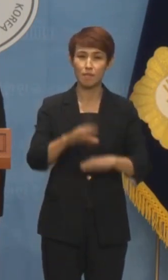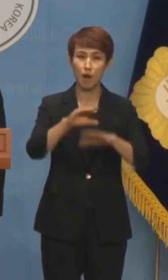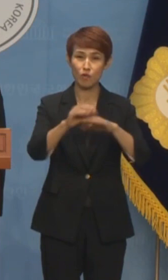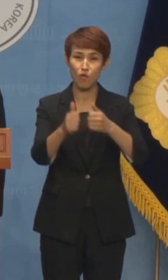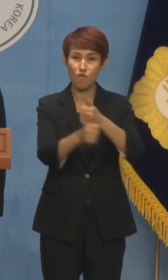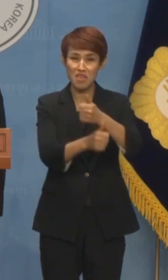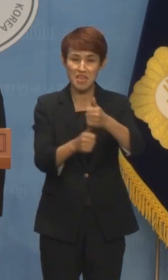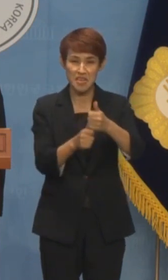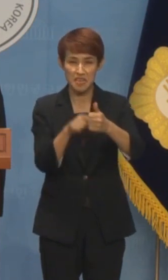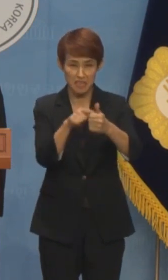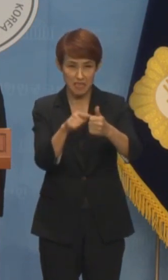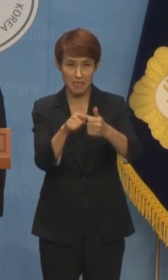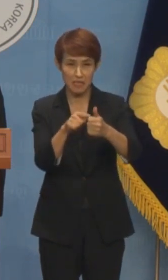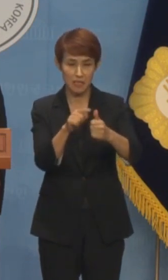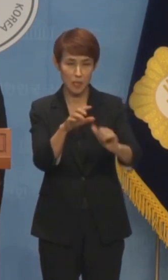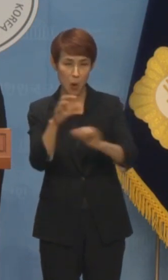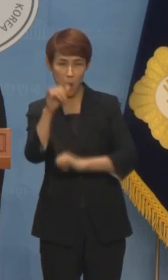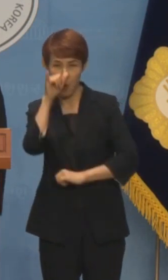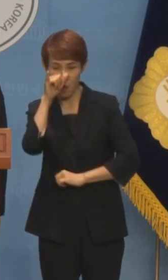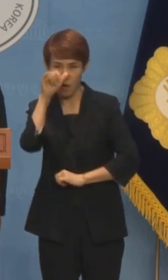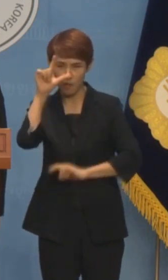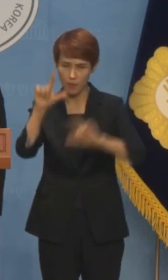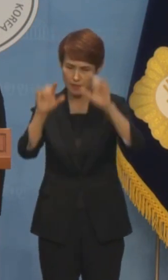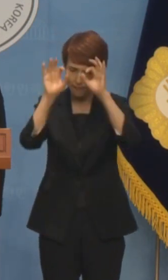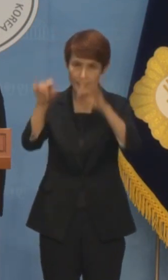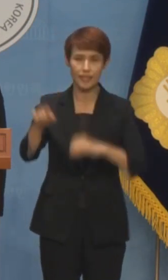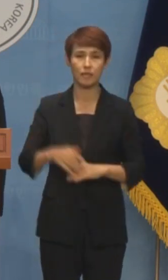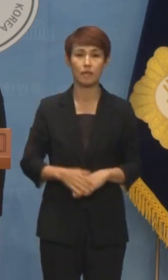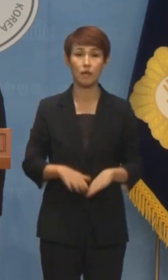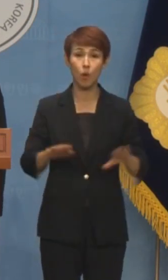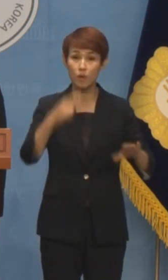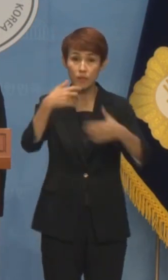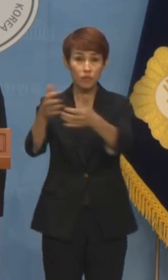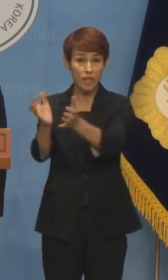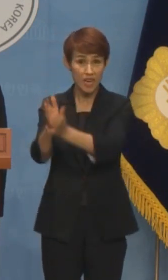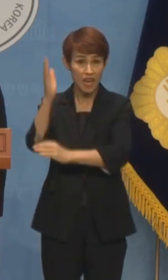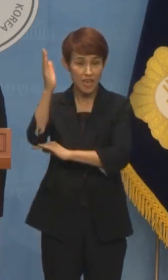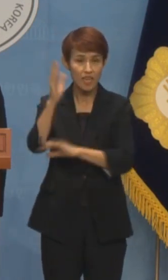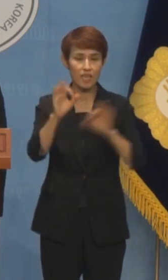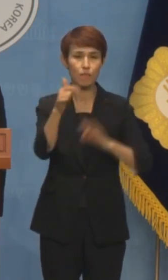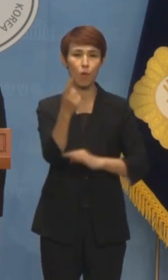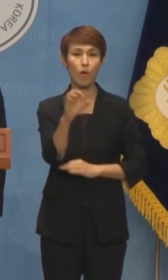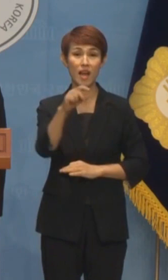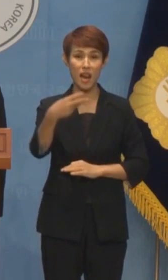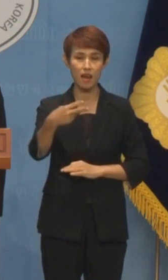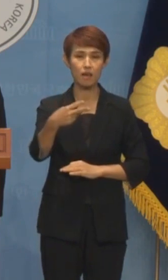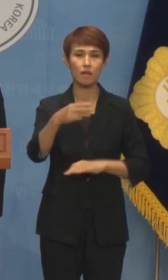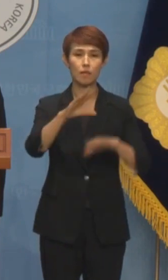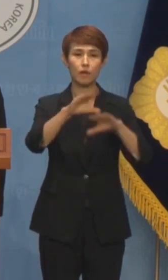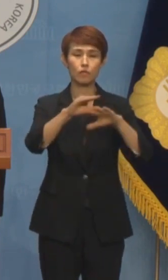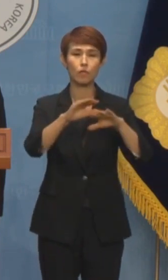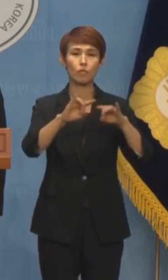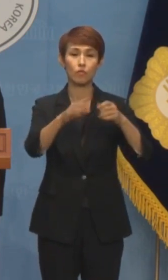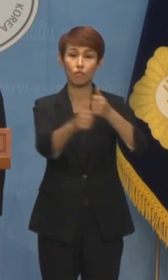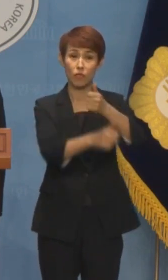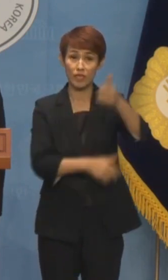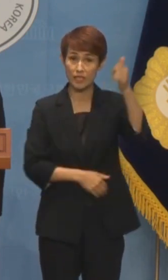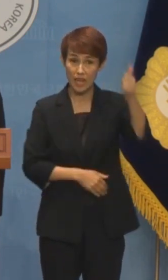의도가 번히 보입니다. 오늘 민주당이 김홍일 방송통신위원장에 대한